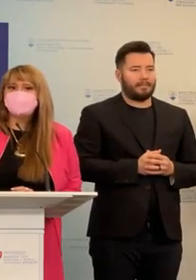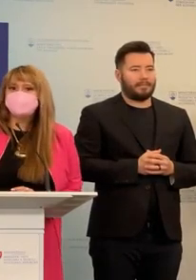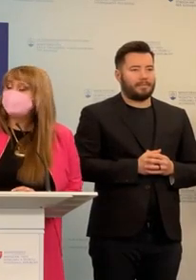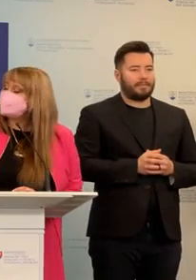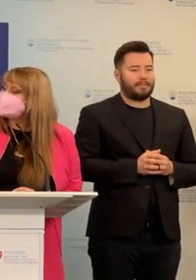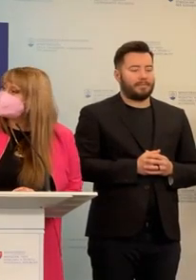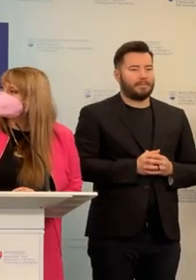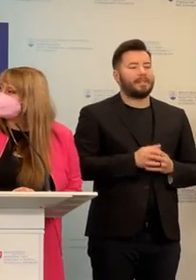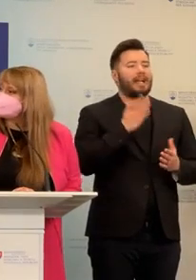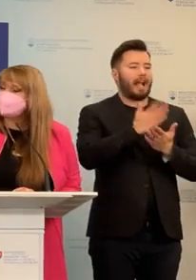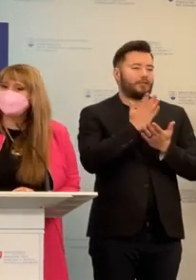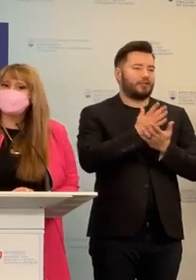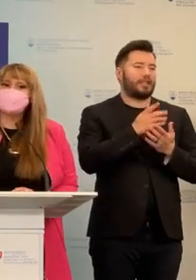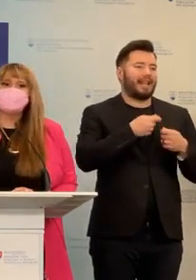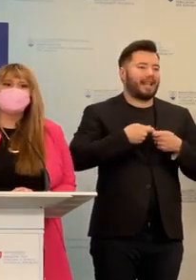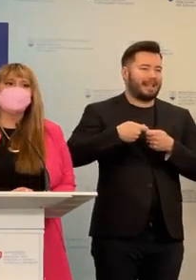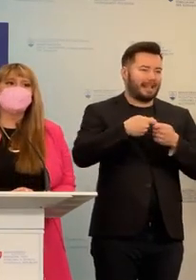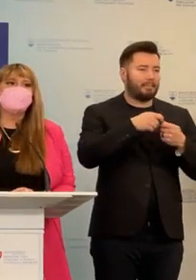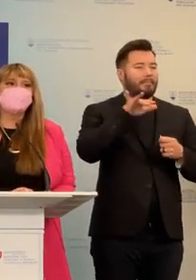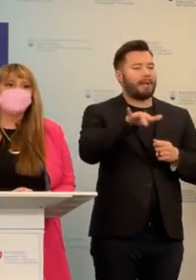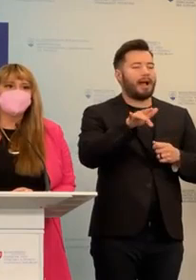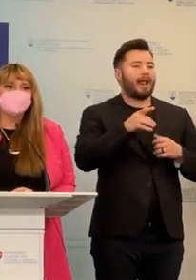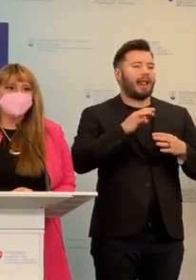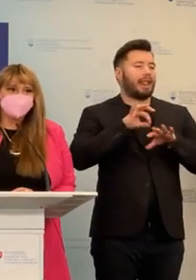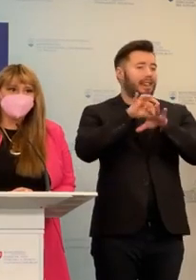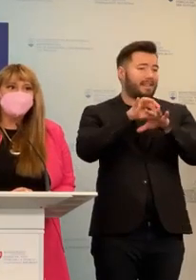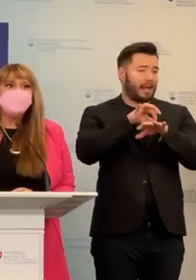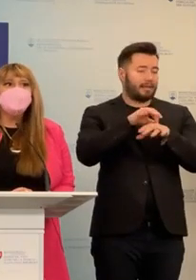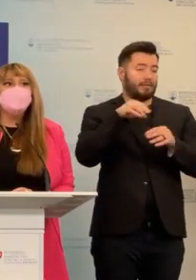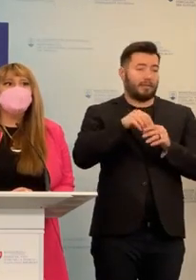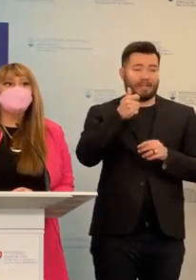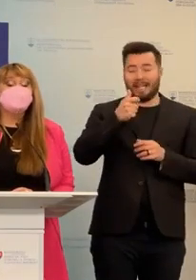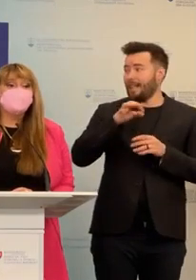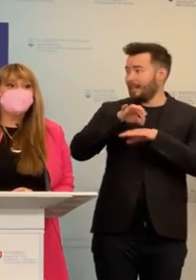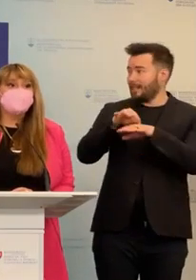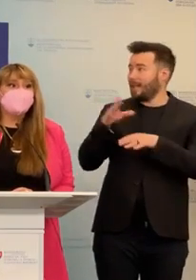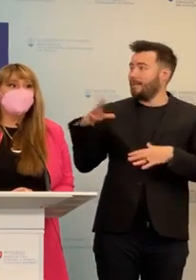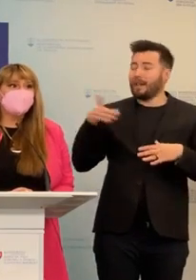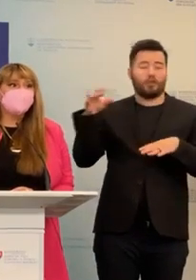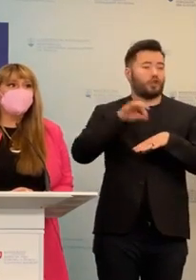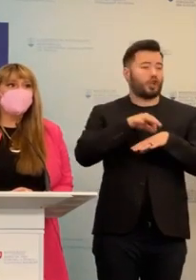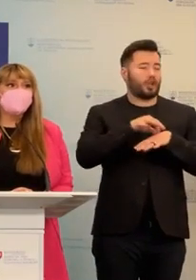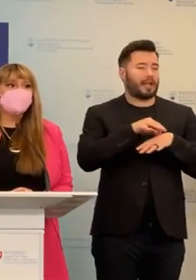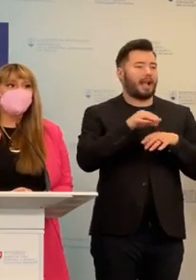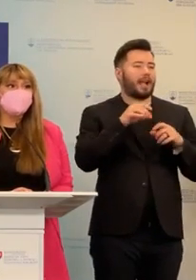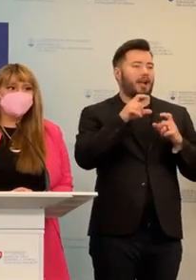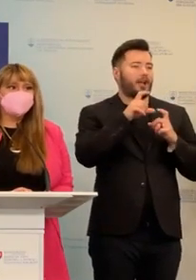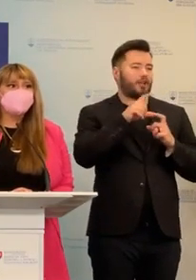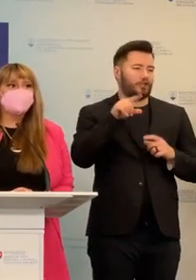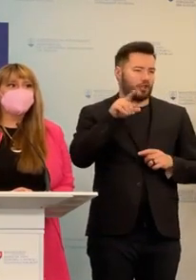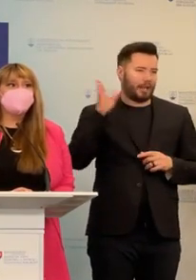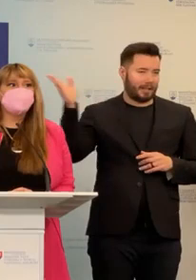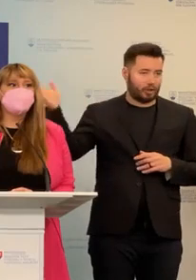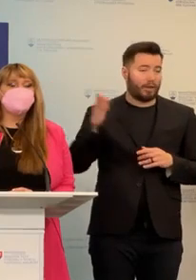takého svojho týmlídera a jedným z nich je aj pani doktorka Matejčíková Šareková. Sú to ľudia, ktorí po sobie a pracujú v